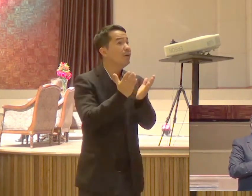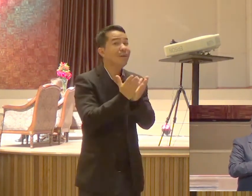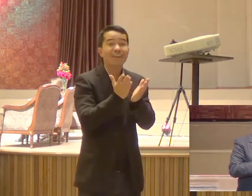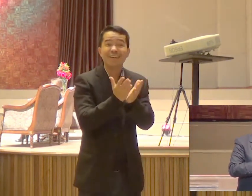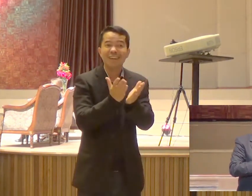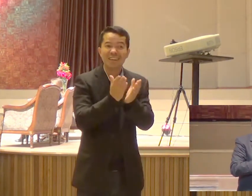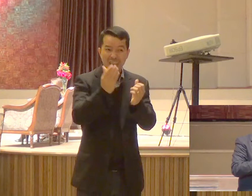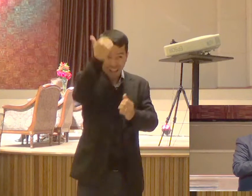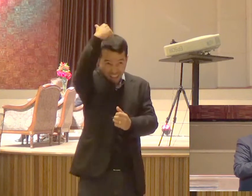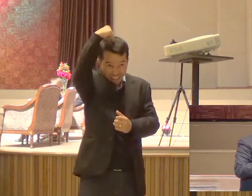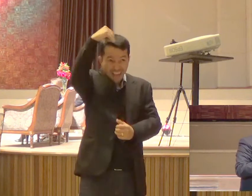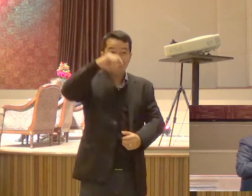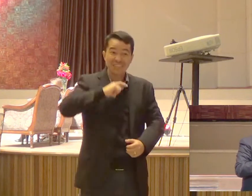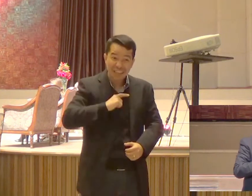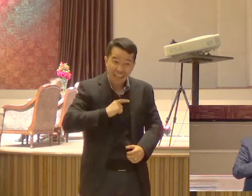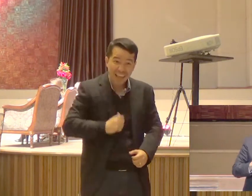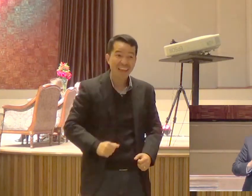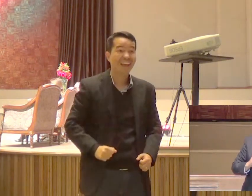O casal que estava Antes de nós